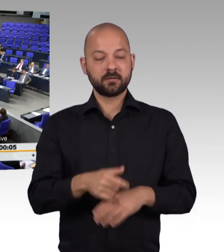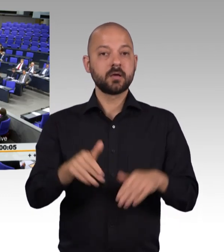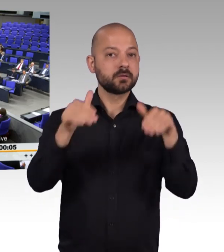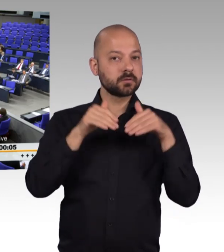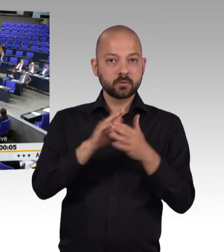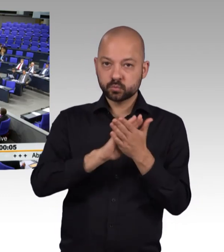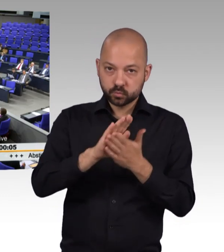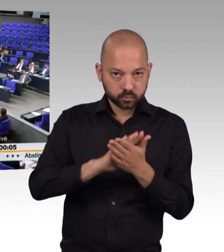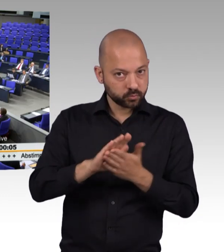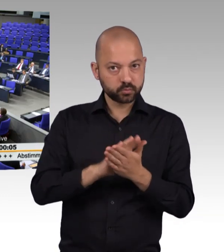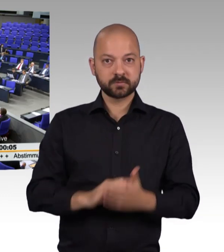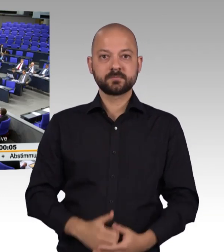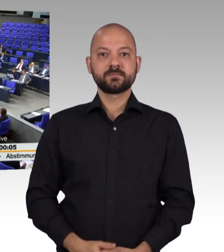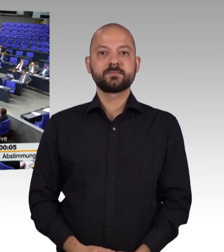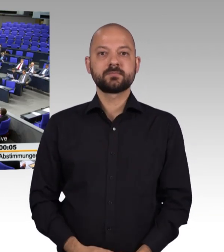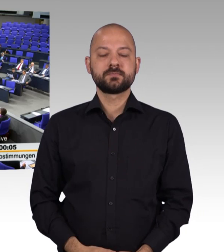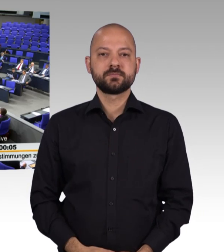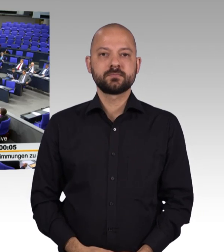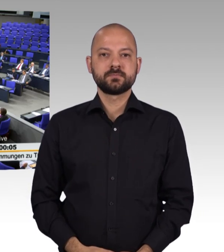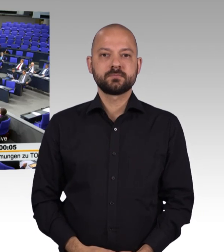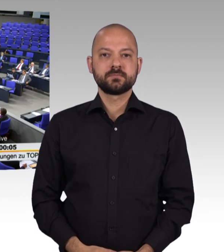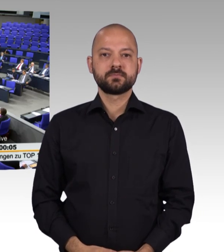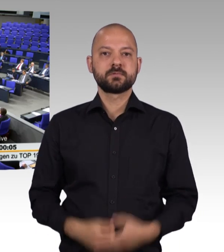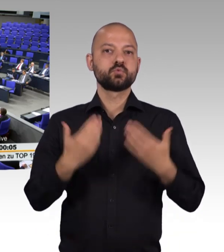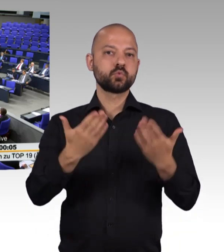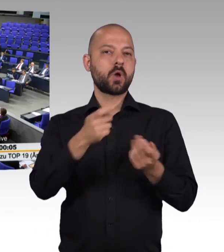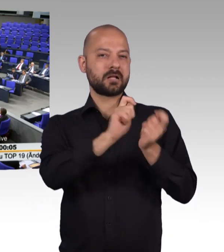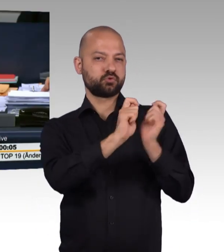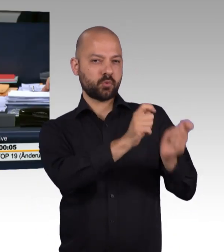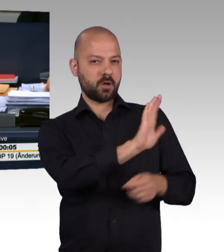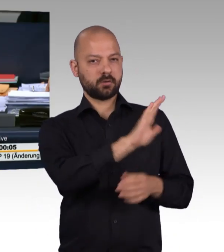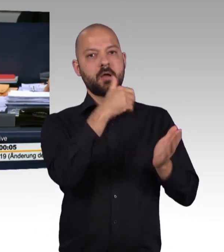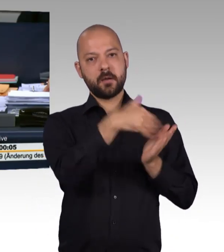Die Entschließungsantrag ist damit abgelehnt. Wir kommen zur Tagesordnungspolitik.